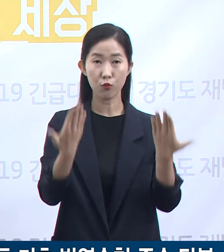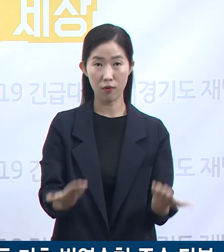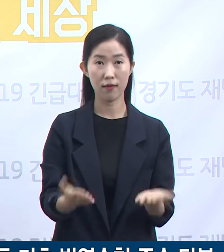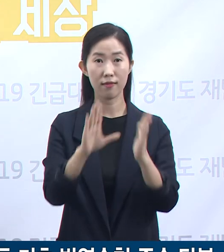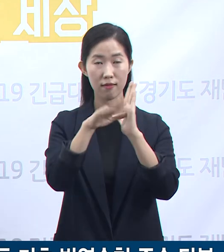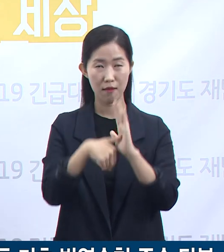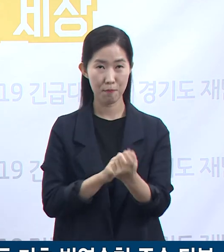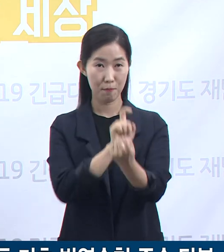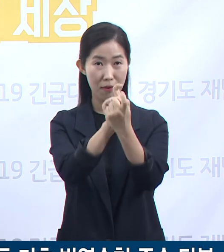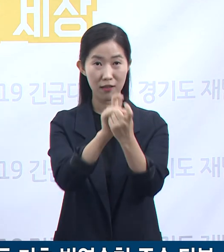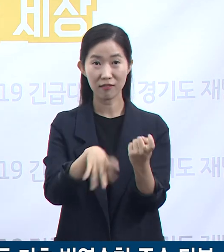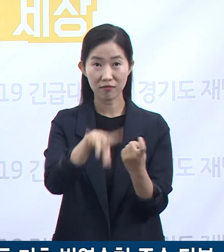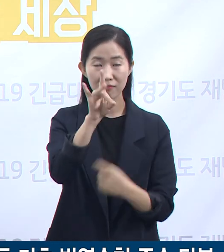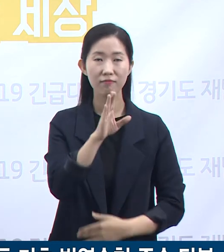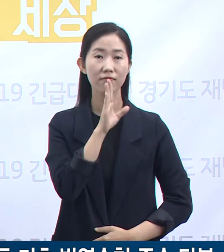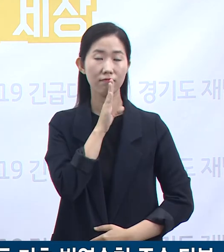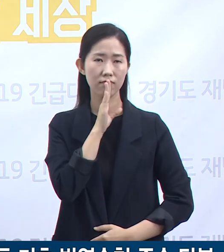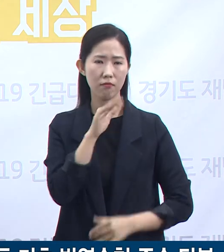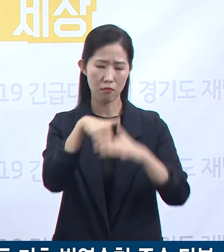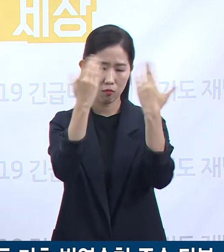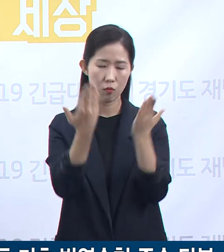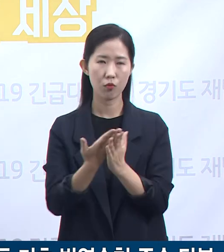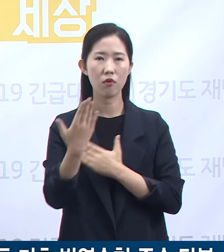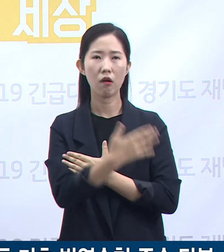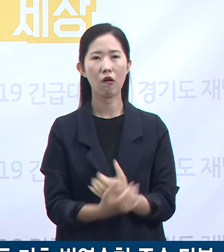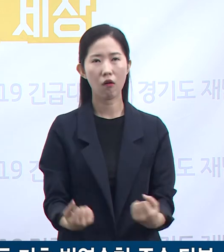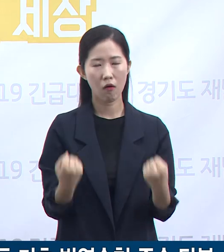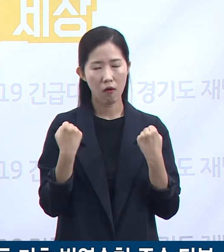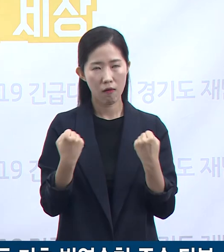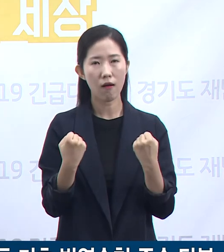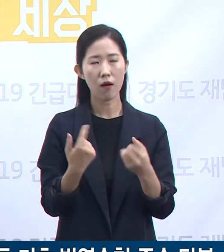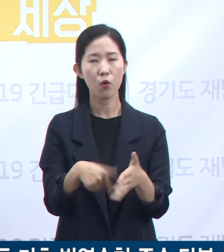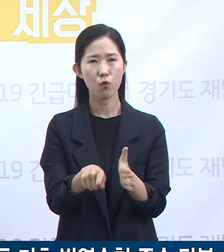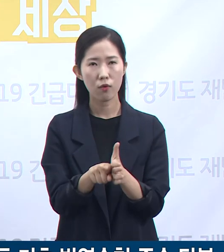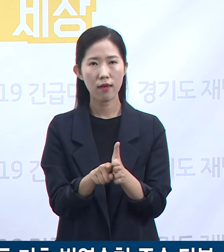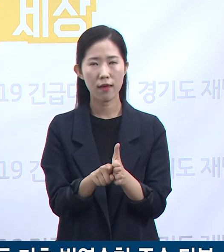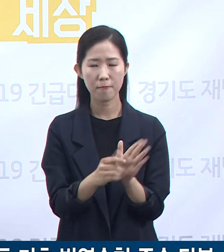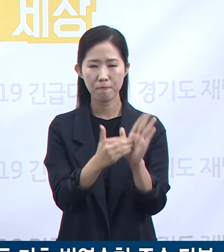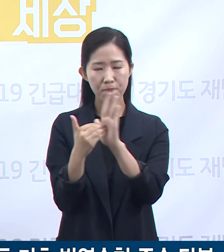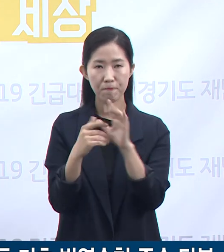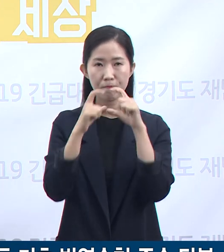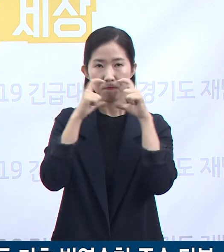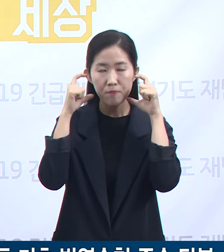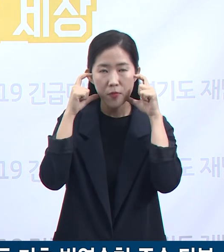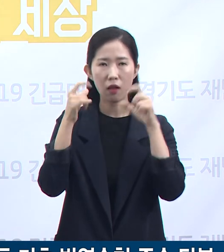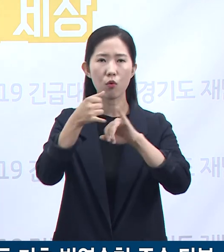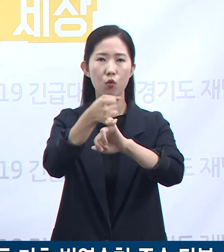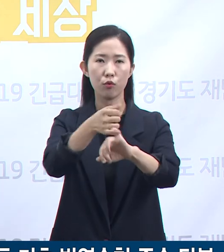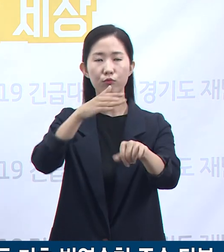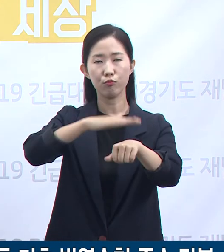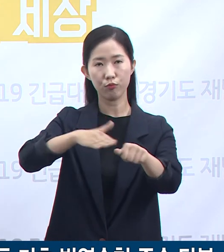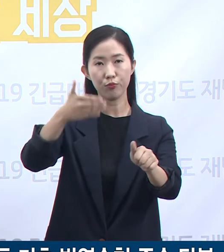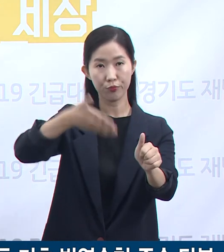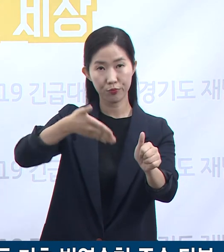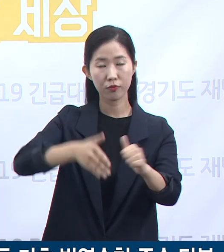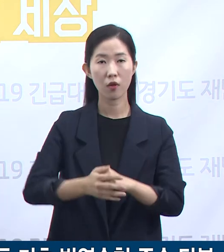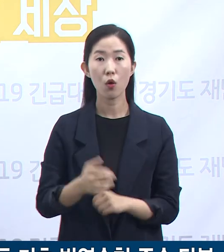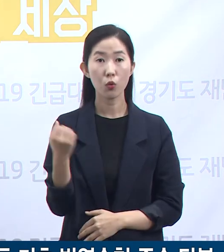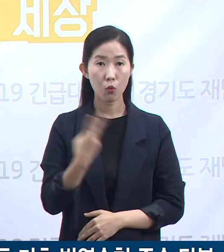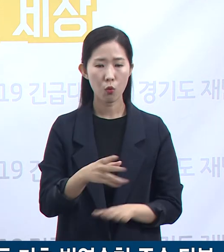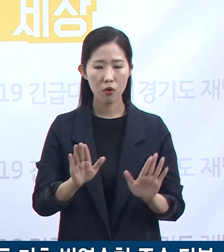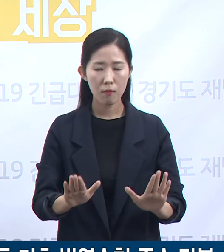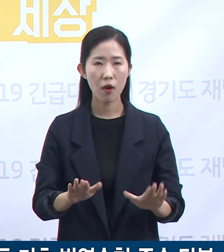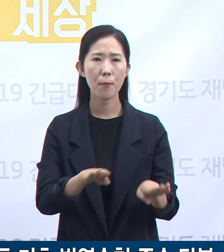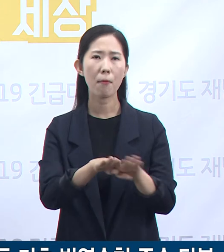건강을 지킬 수 있도록 방역수칙 준수에 완전히 기해 주실 것을 부탁드립니다. 아울러 금지부터 방학이 시작됩니다.